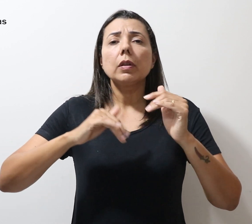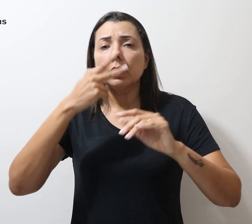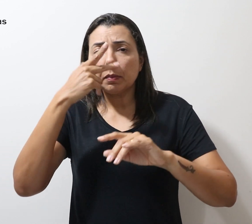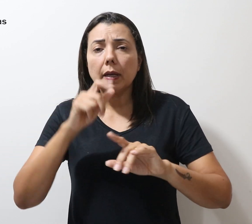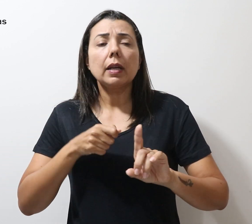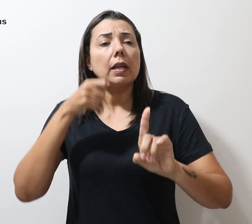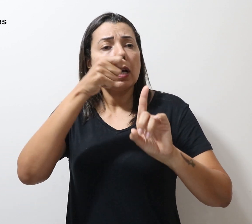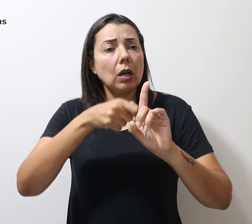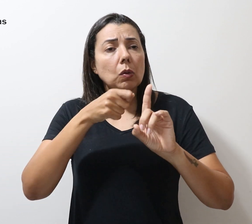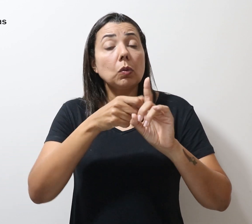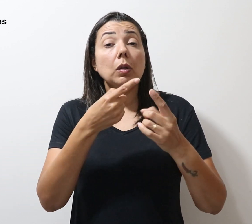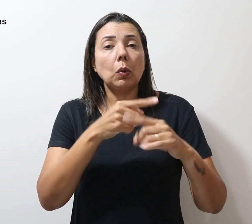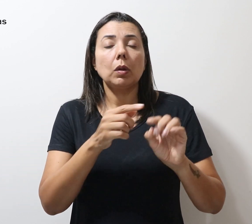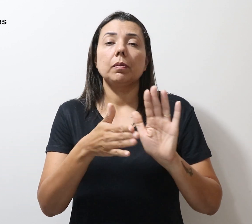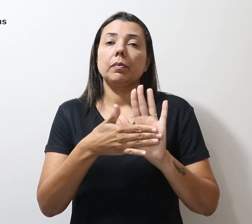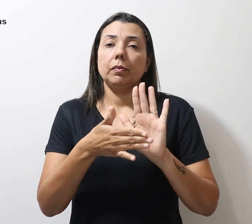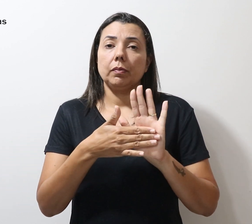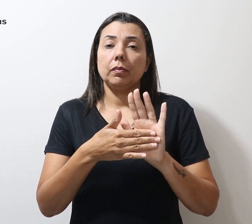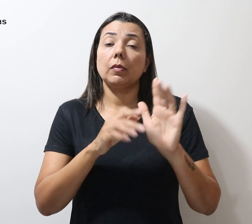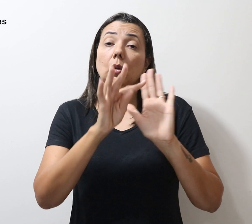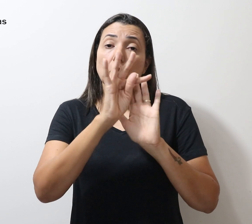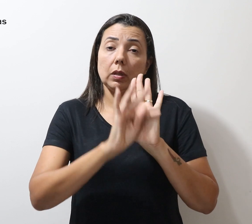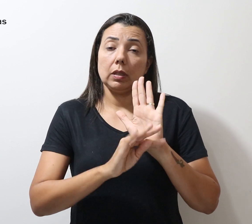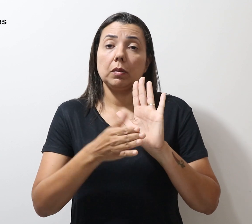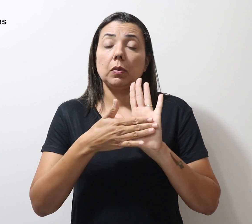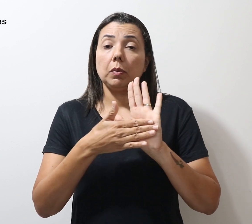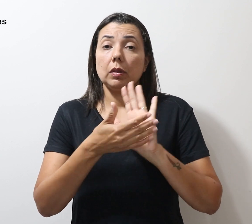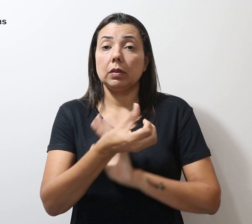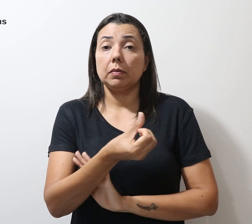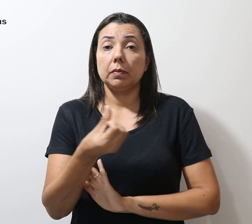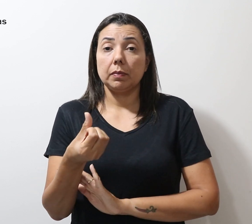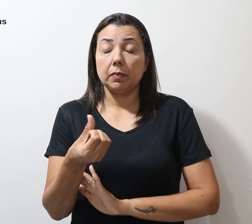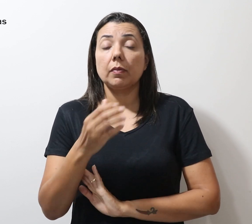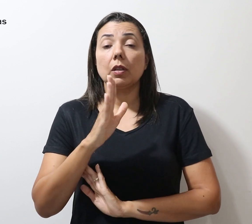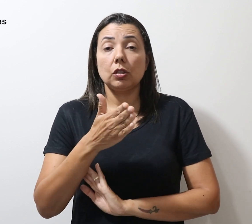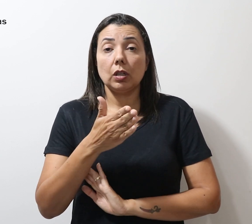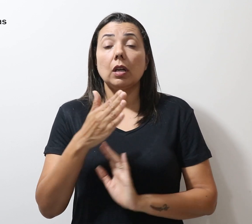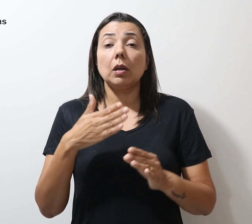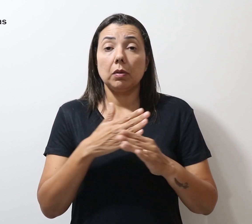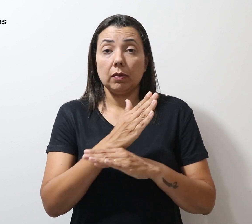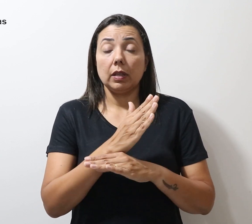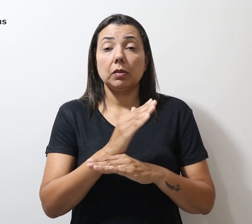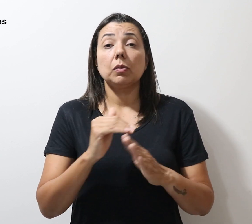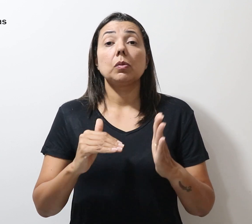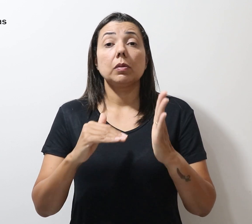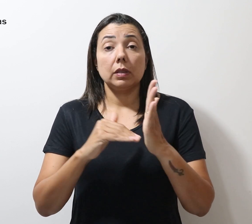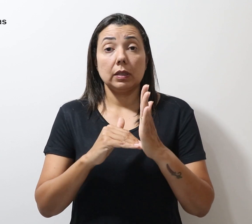contra a proposta. O texto da PEC 66 já foi aprovado no Senado e agora